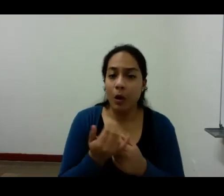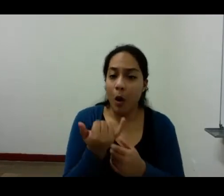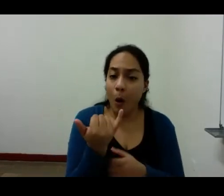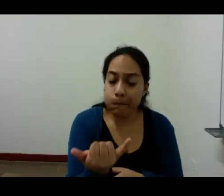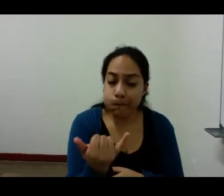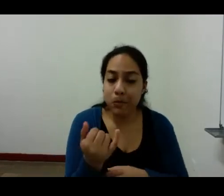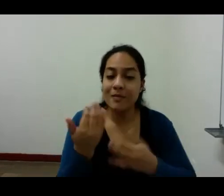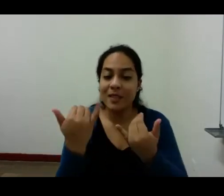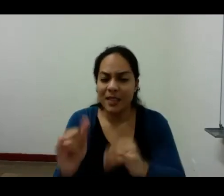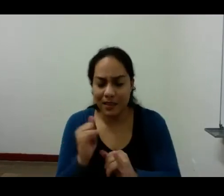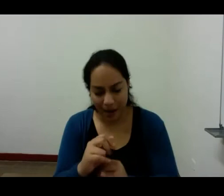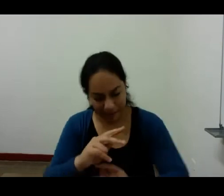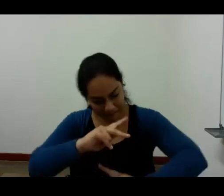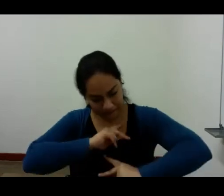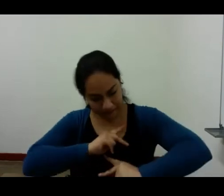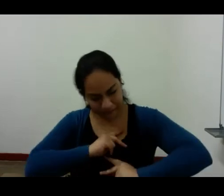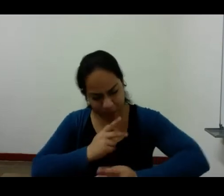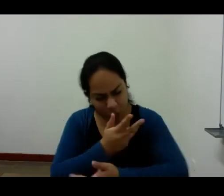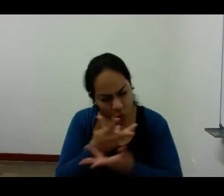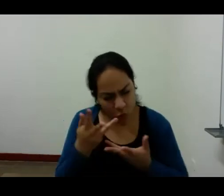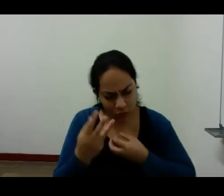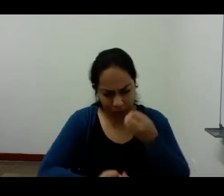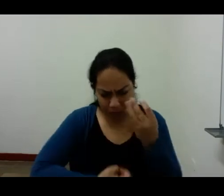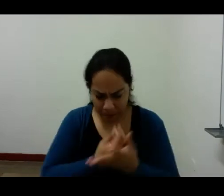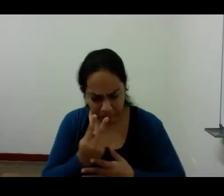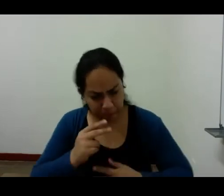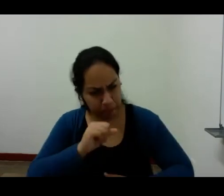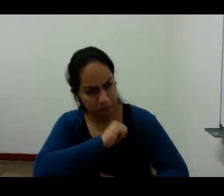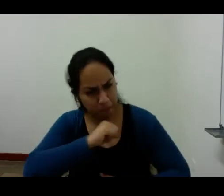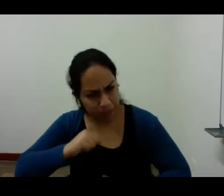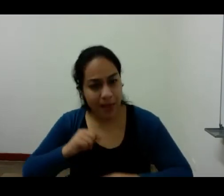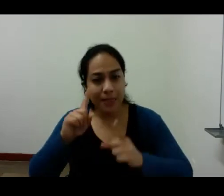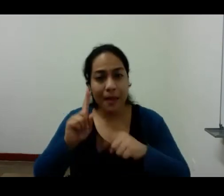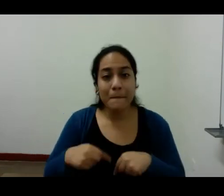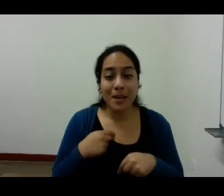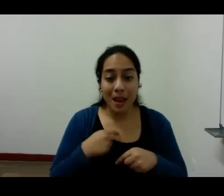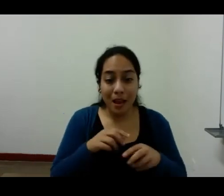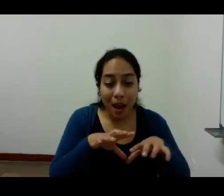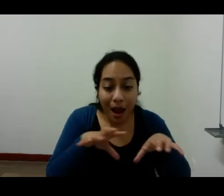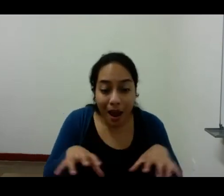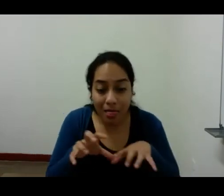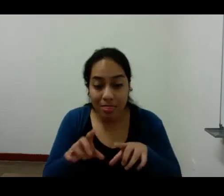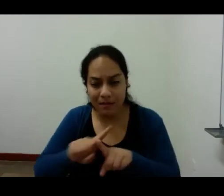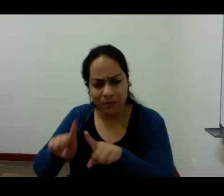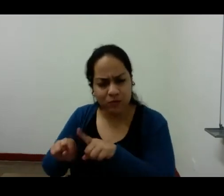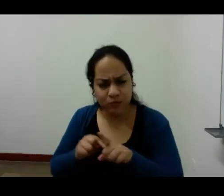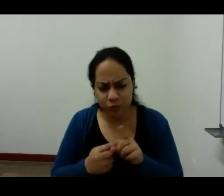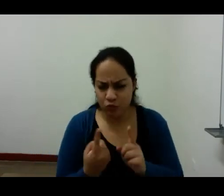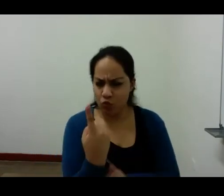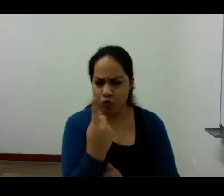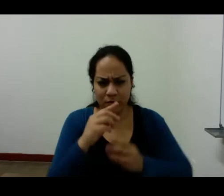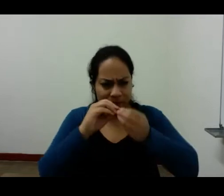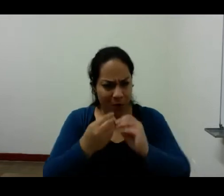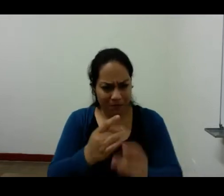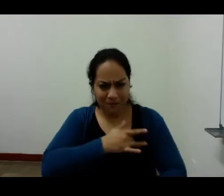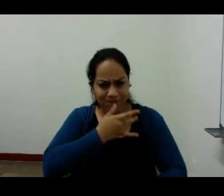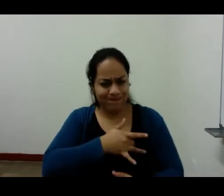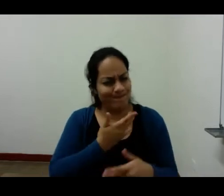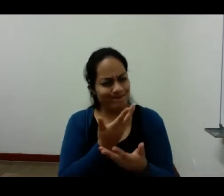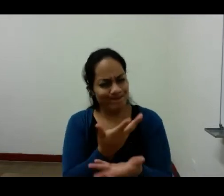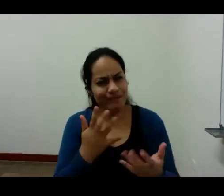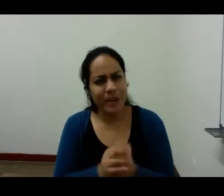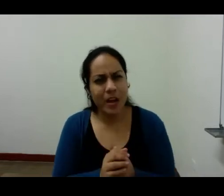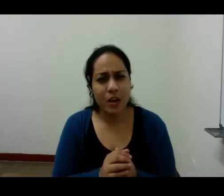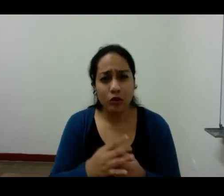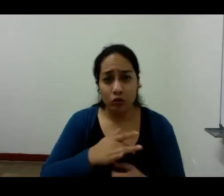una personalidad y cada estado de alma un alma que a mi parecer